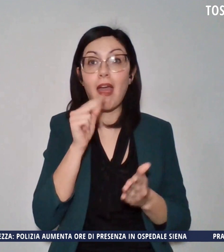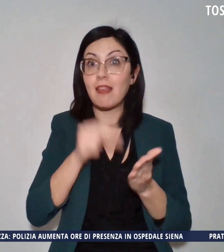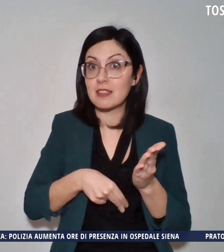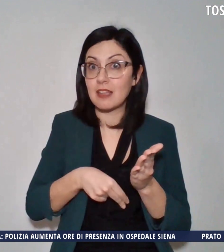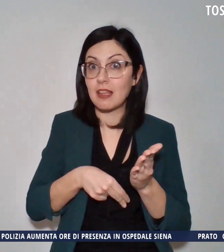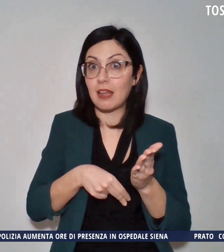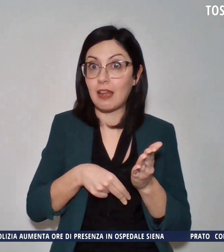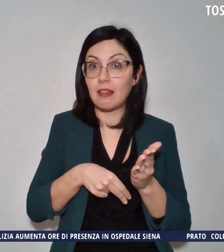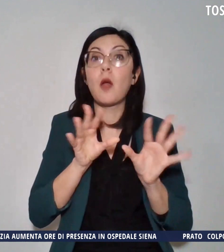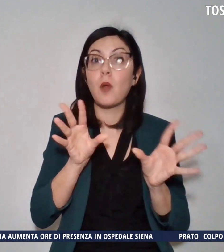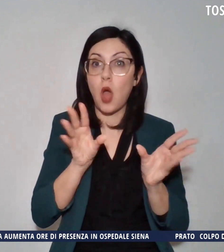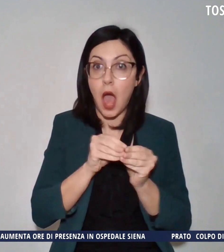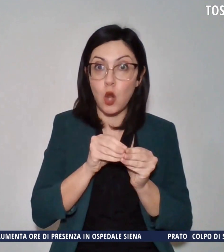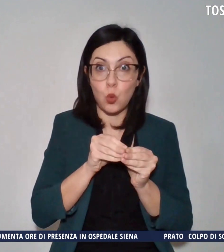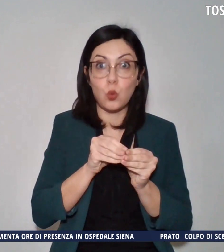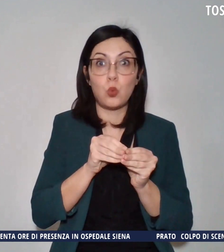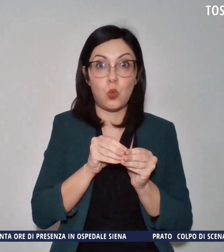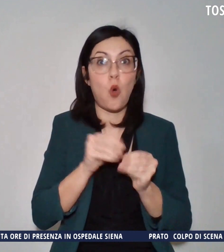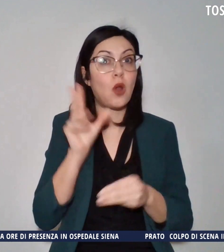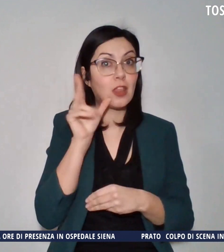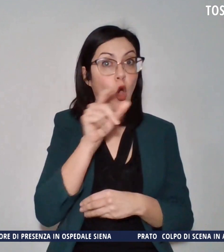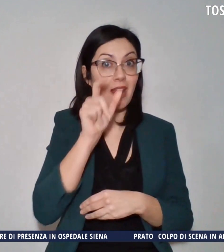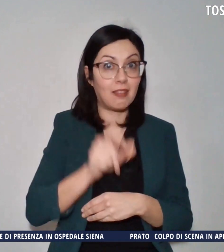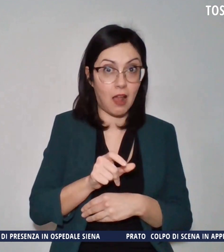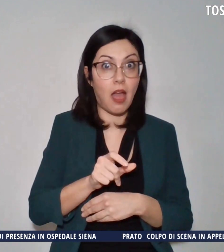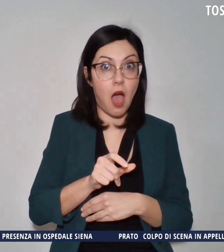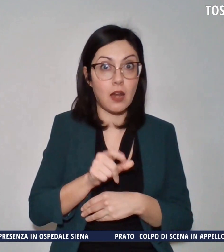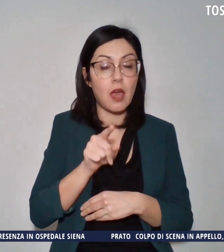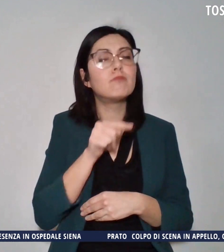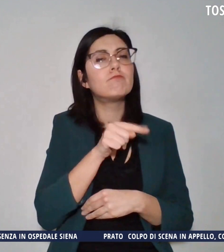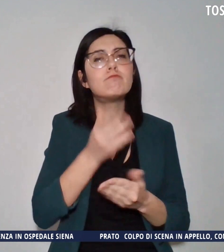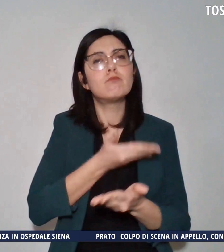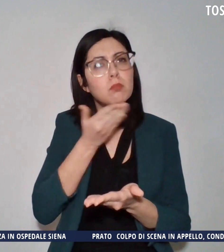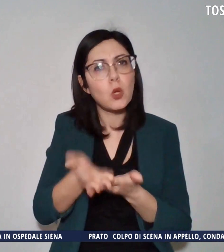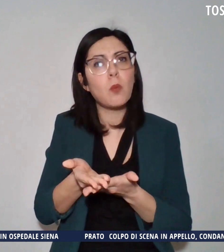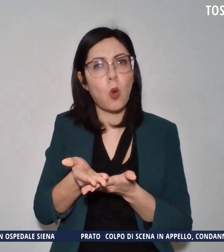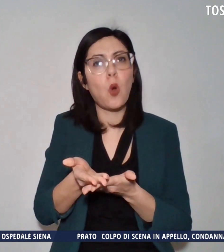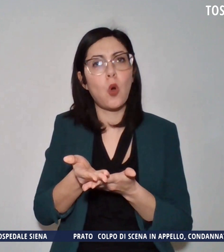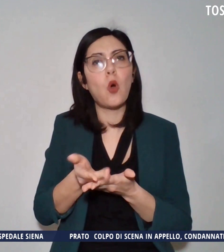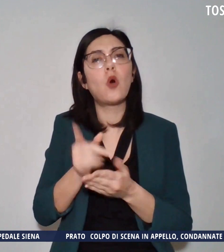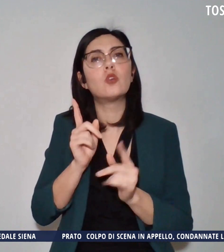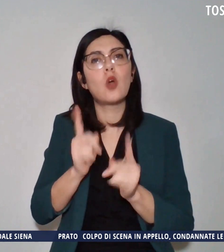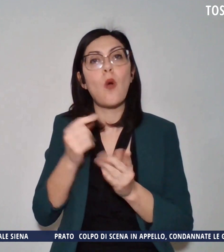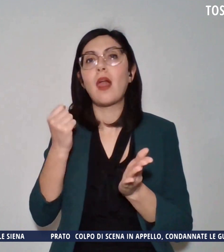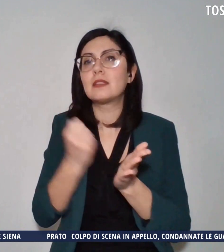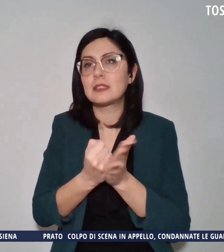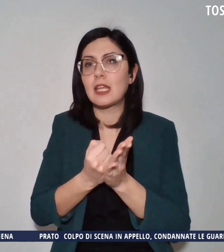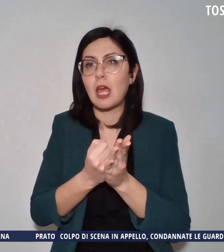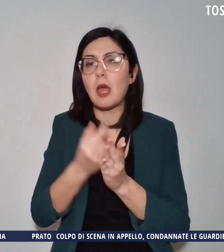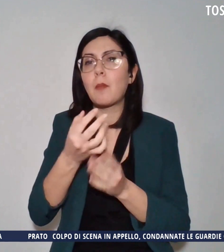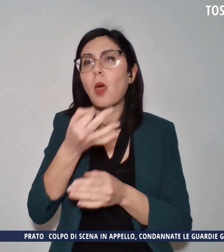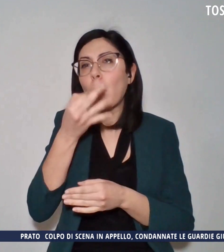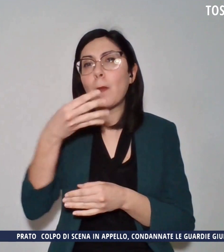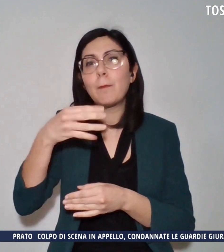Donne Italiane proposero di adottare il rametto di mimosa, pianta economica e